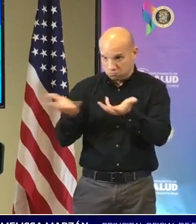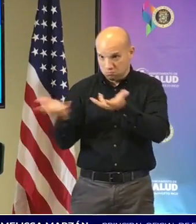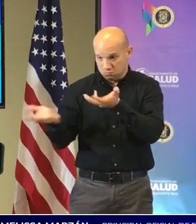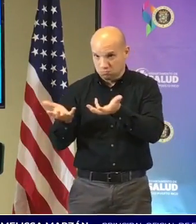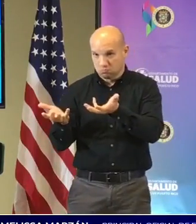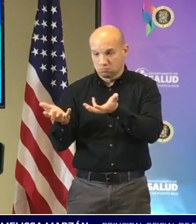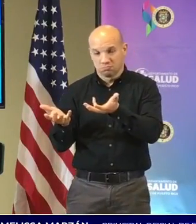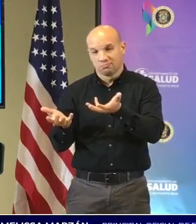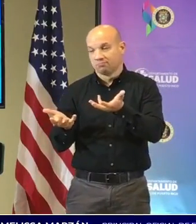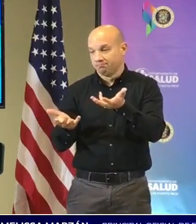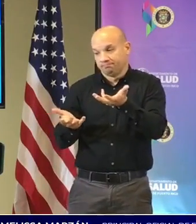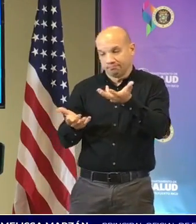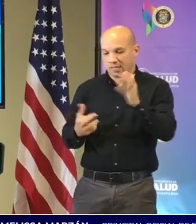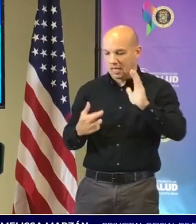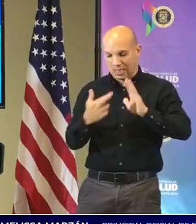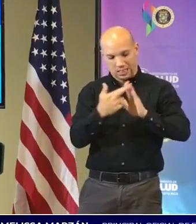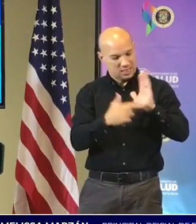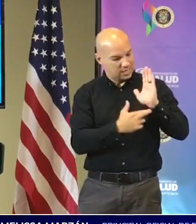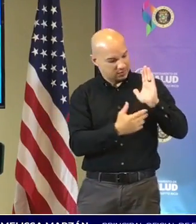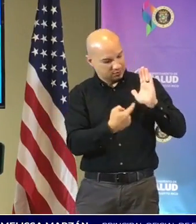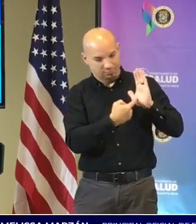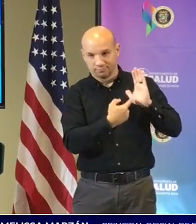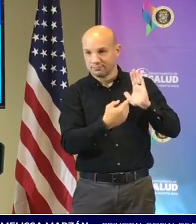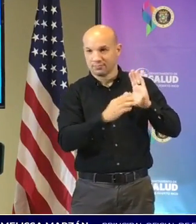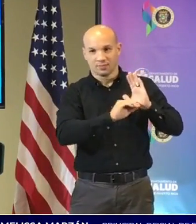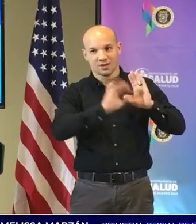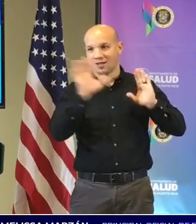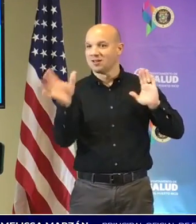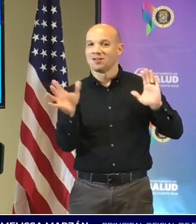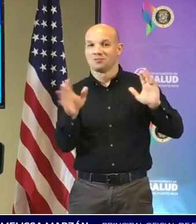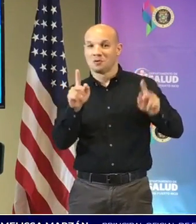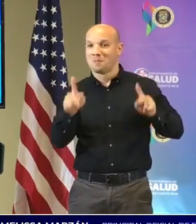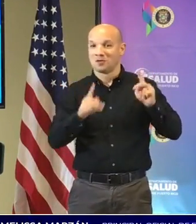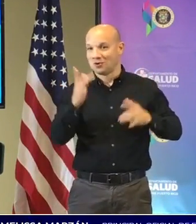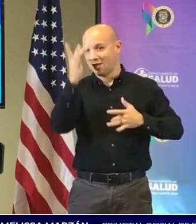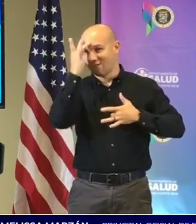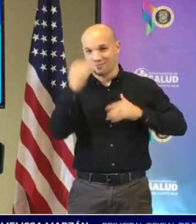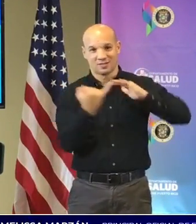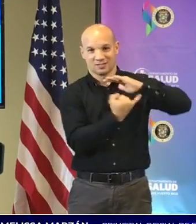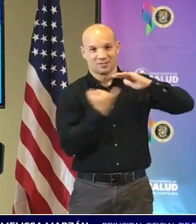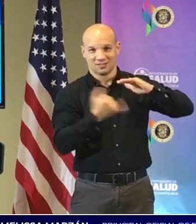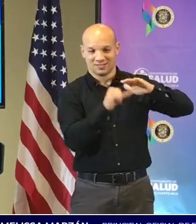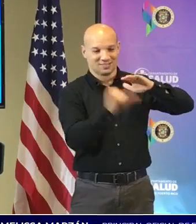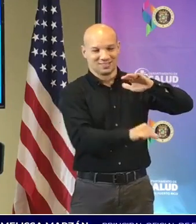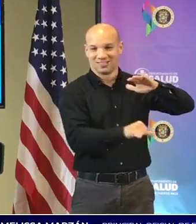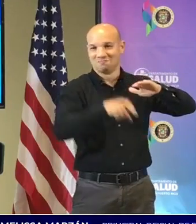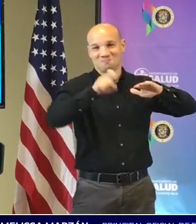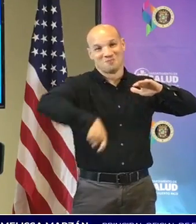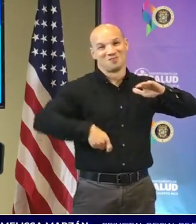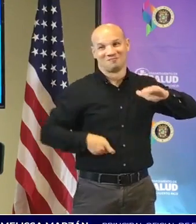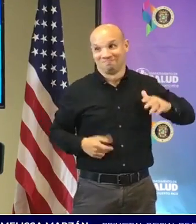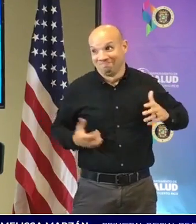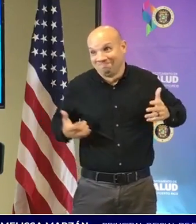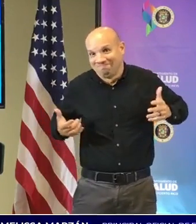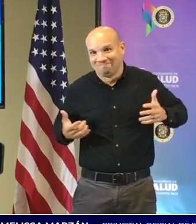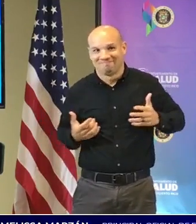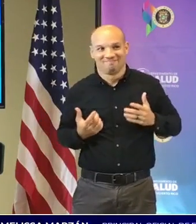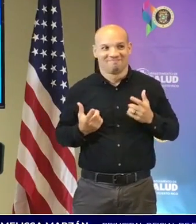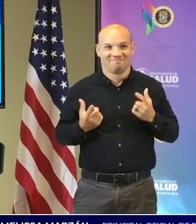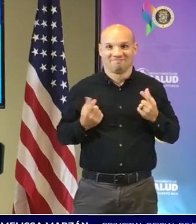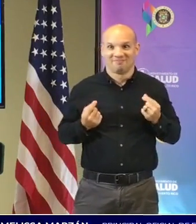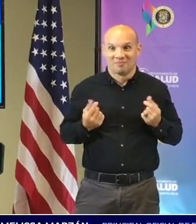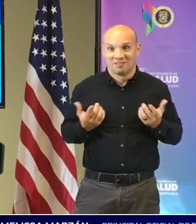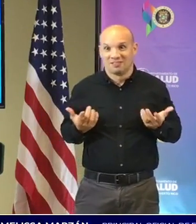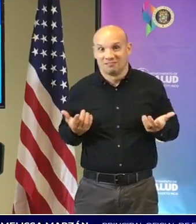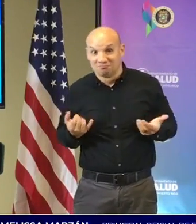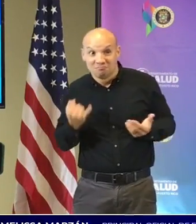establecen que las personas en aislamiento tienen que mantener en aislamiento así que no había otra manera de que a menos que ellos quisieran